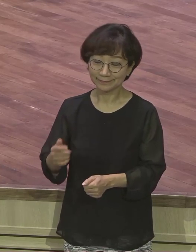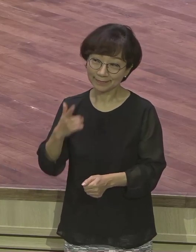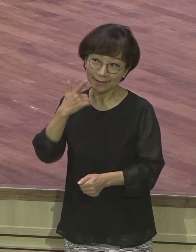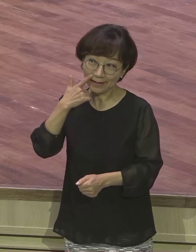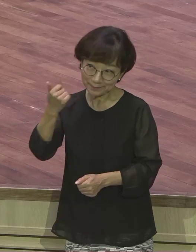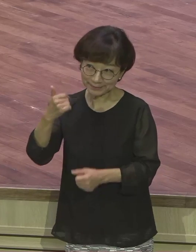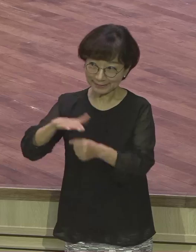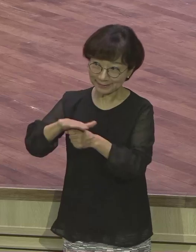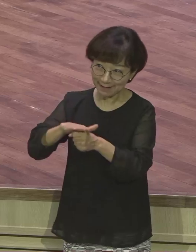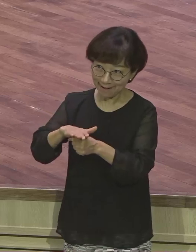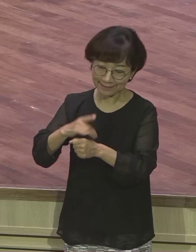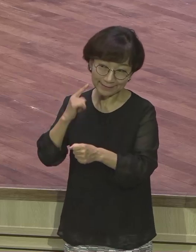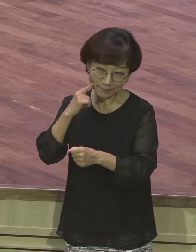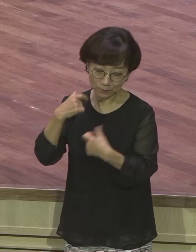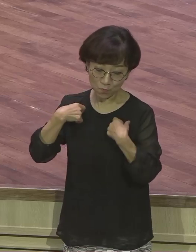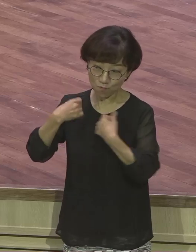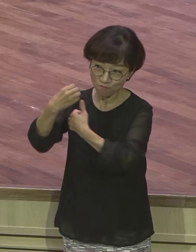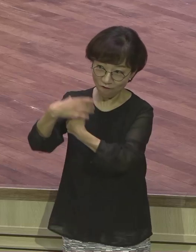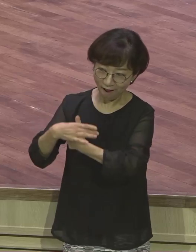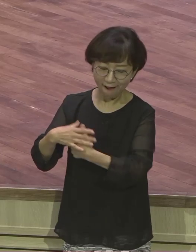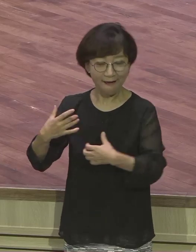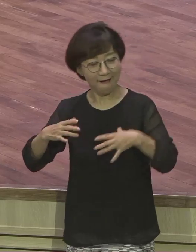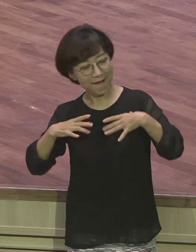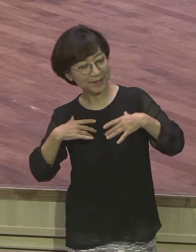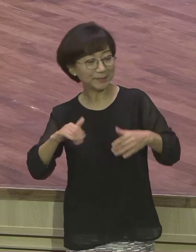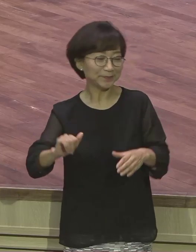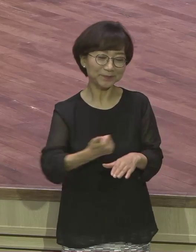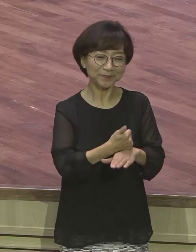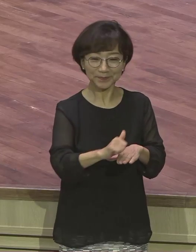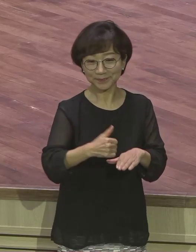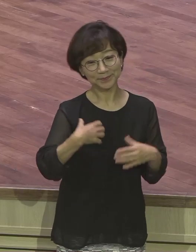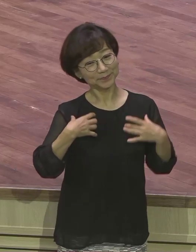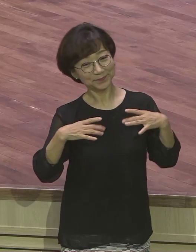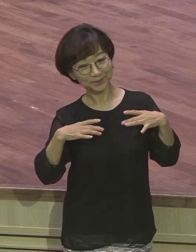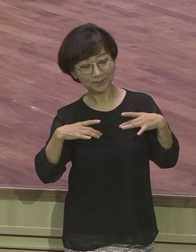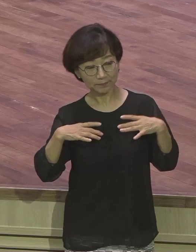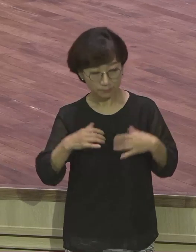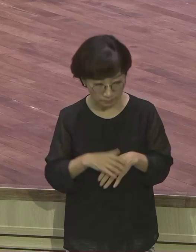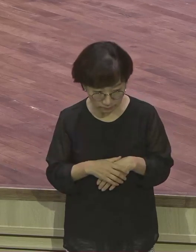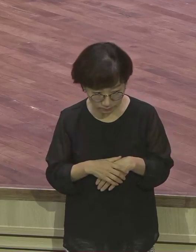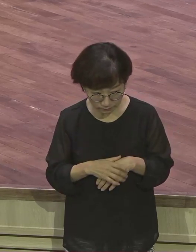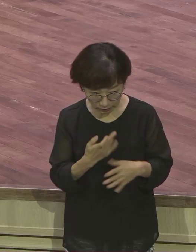돌아다니고 그것도 선지에 나오죠. 형들이 잘못한 거 아버지도 고자질하는 거예요.